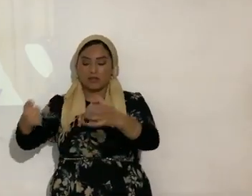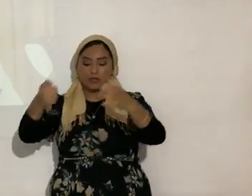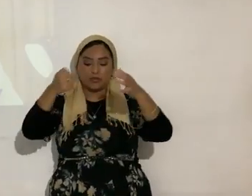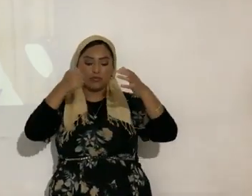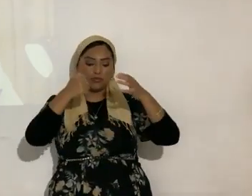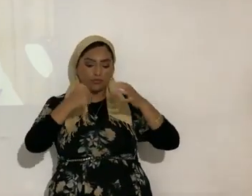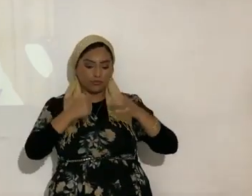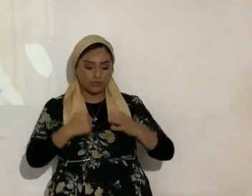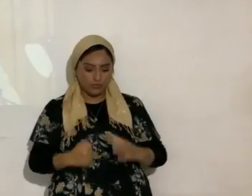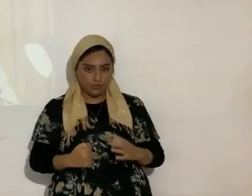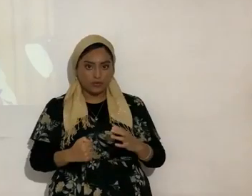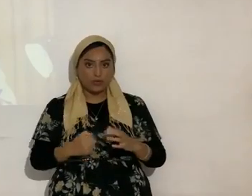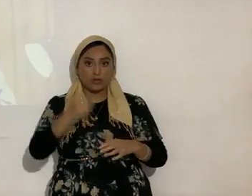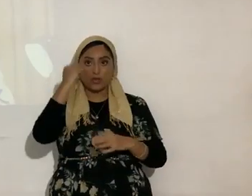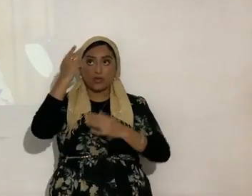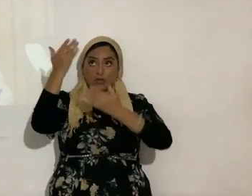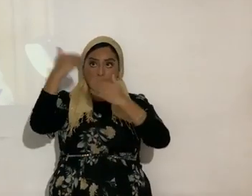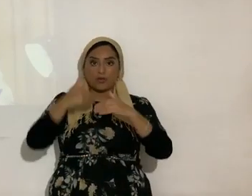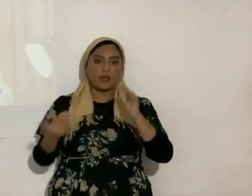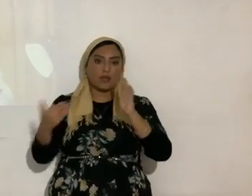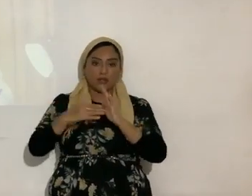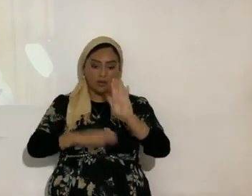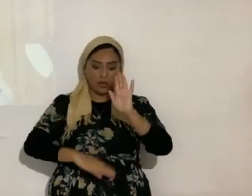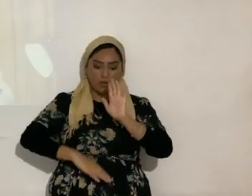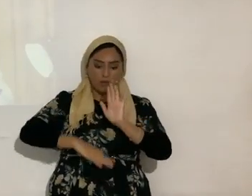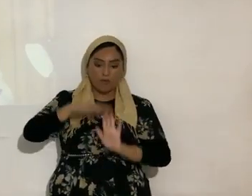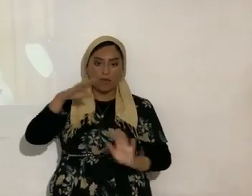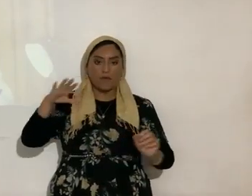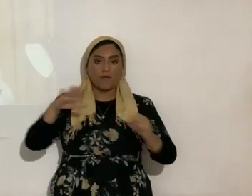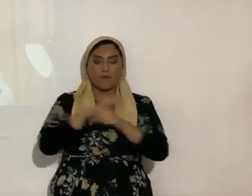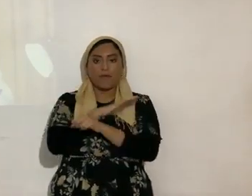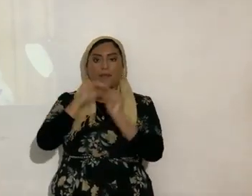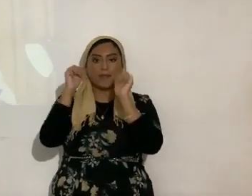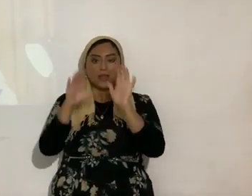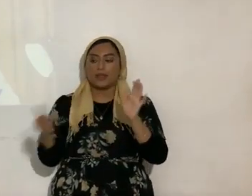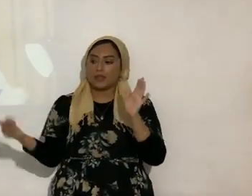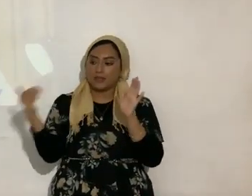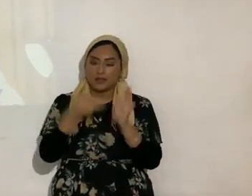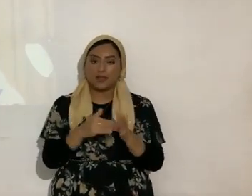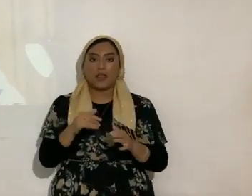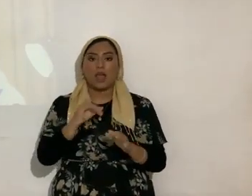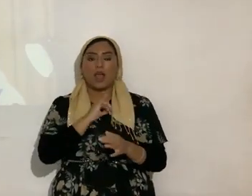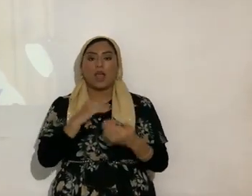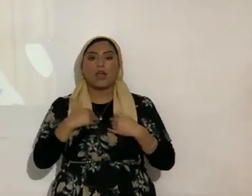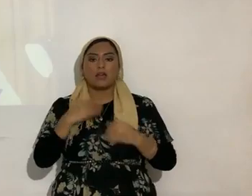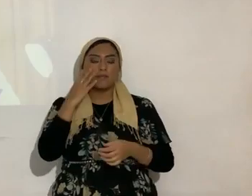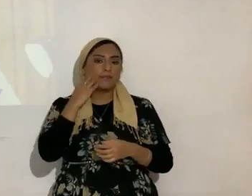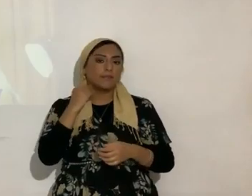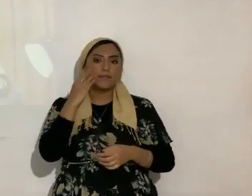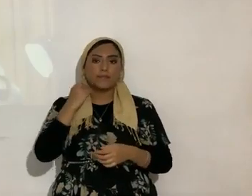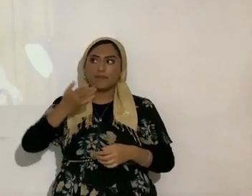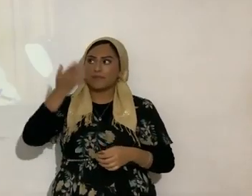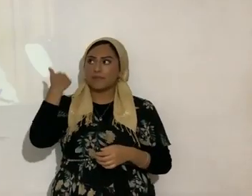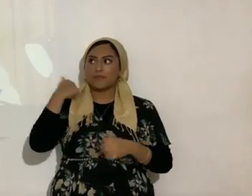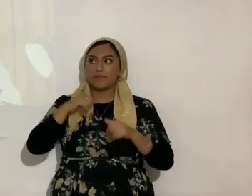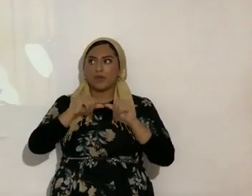la mesa y hasta otra vez llena de bendición eso lo he vivido desde hace desde siempre desde niño